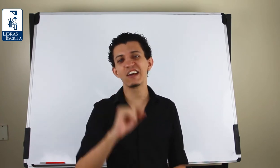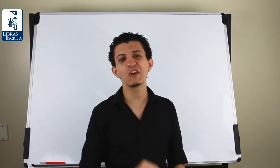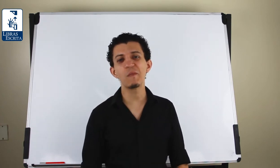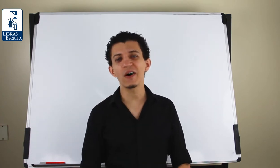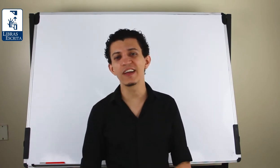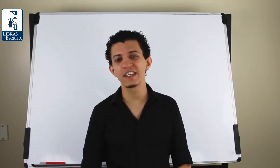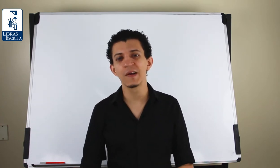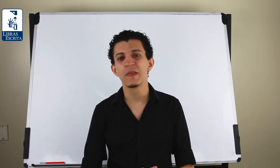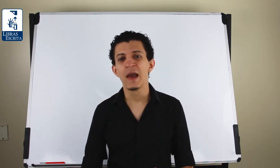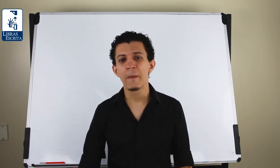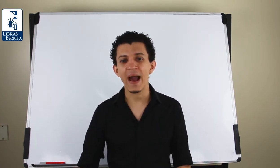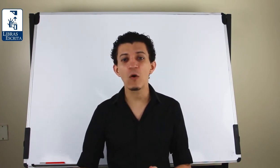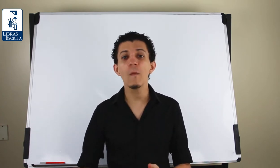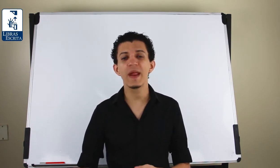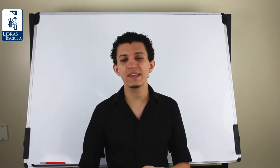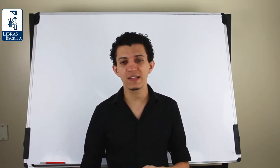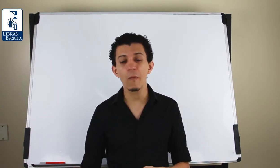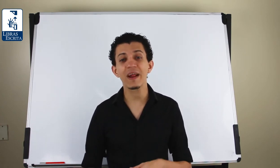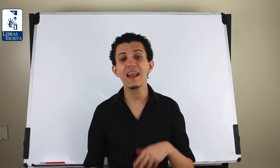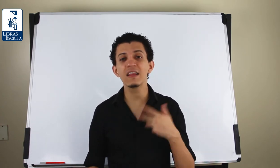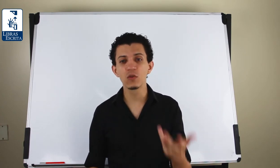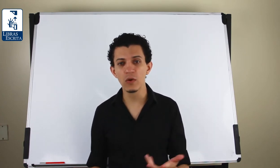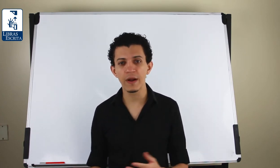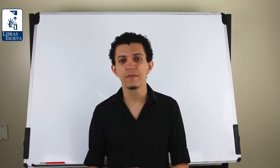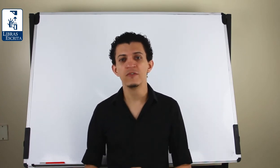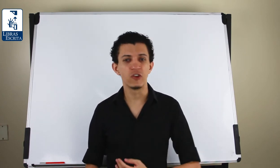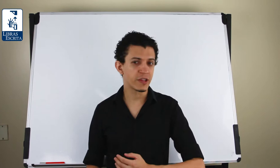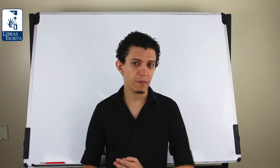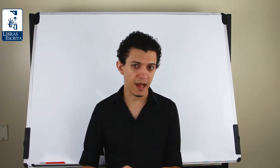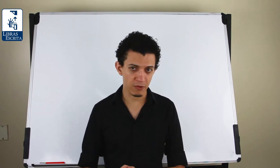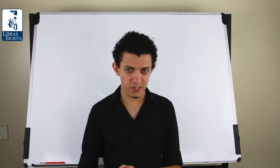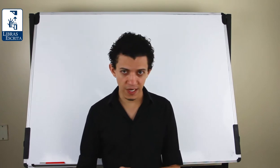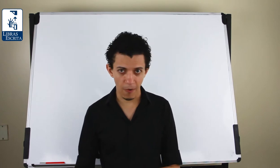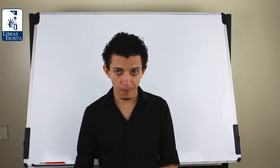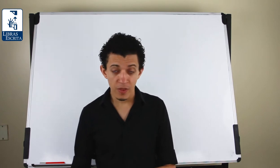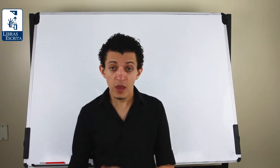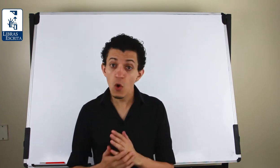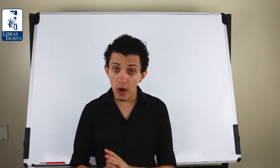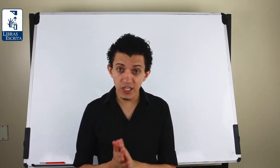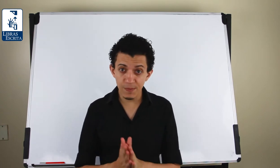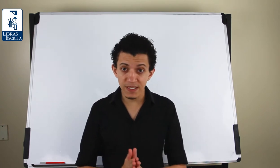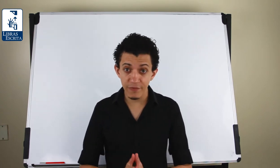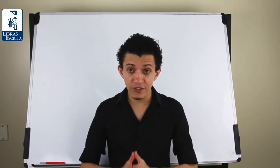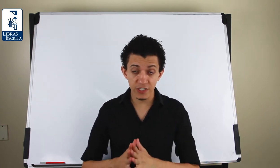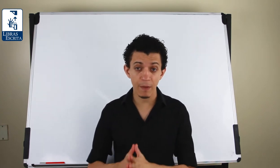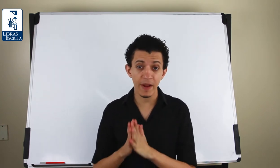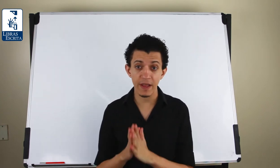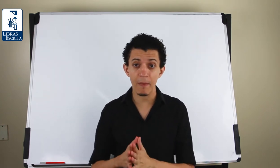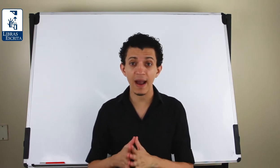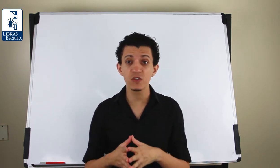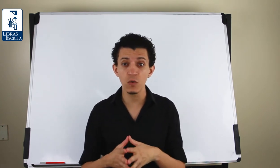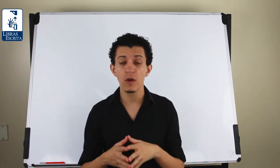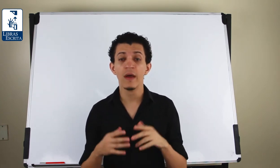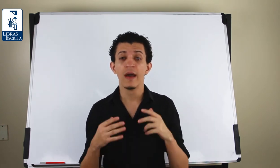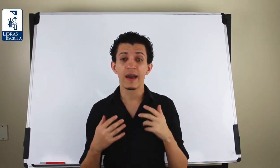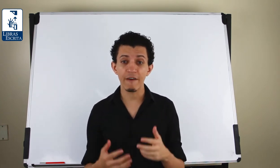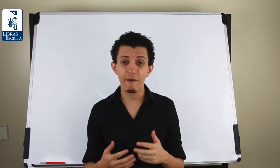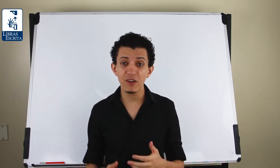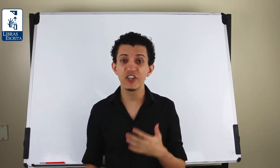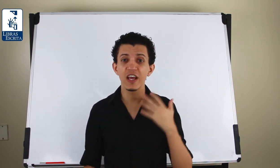sejam importantes para a compreensão, para a leitura de determinado sinal. E hoje, em específico, a gente vai aprender mais um grafema de